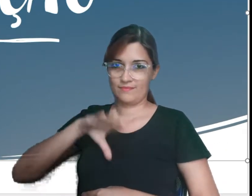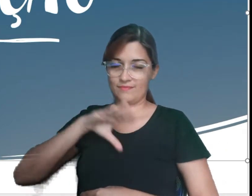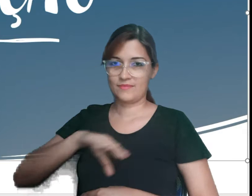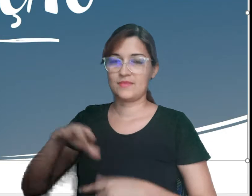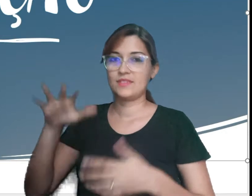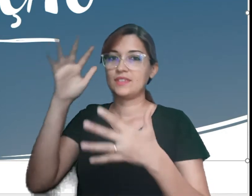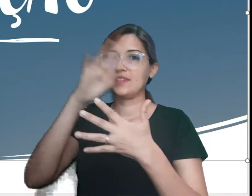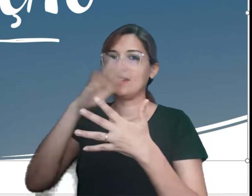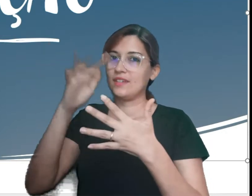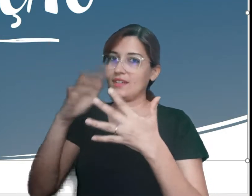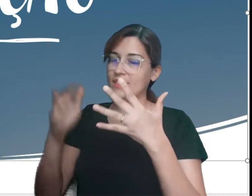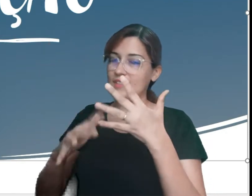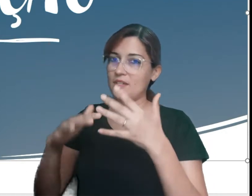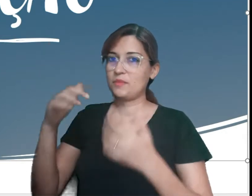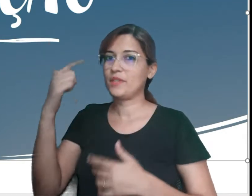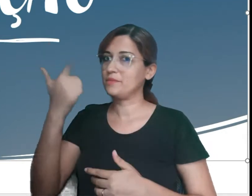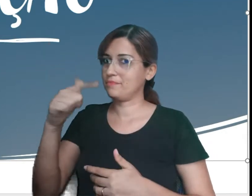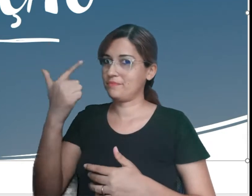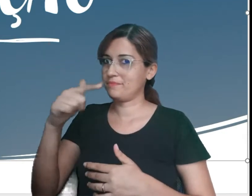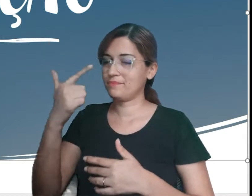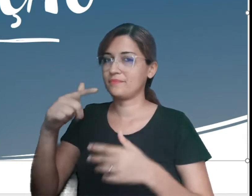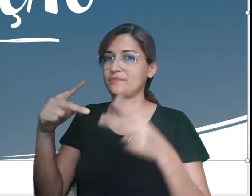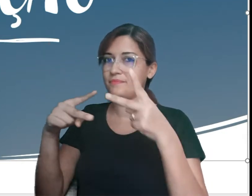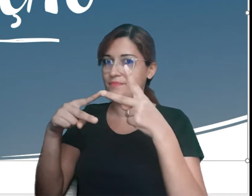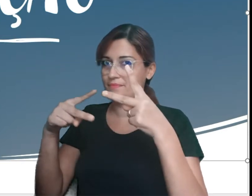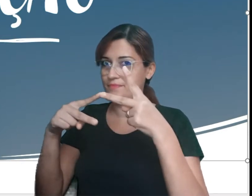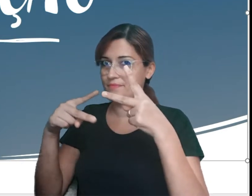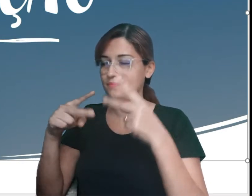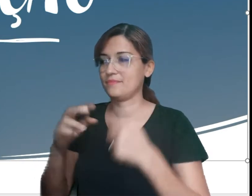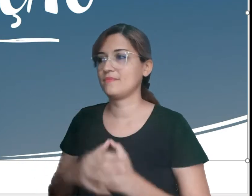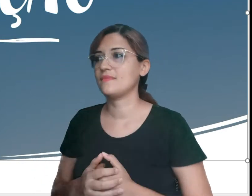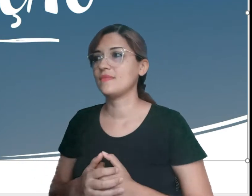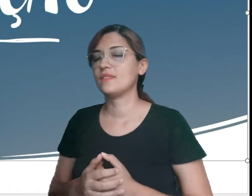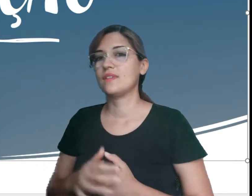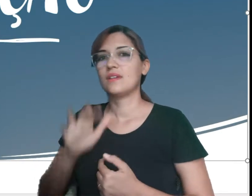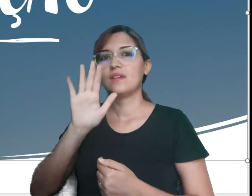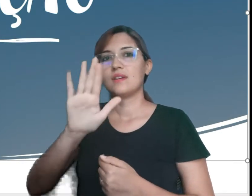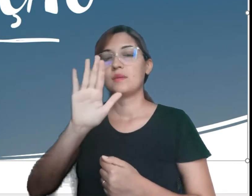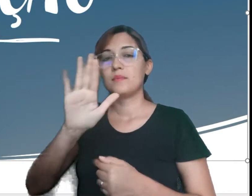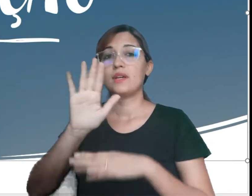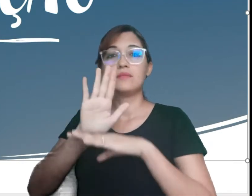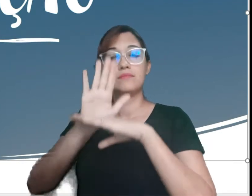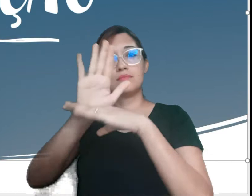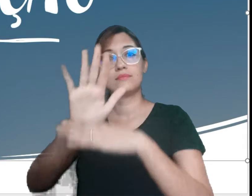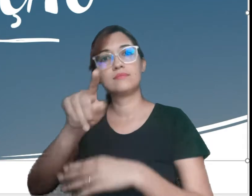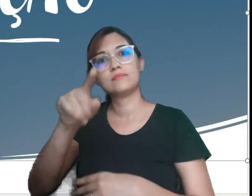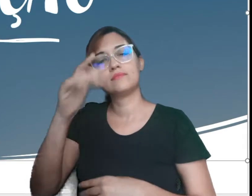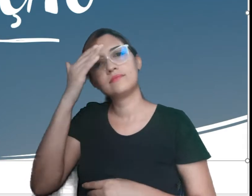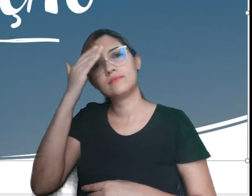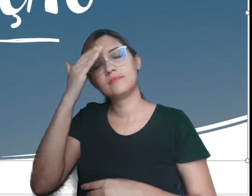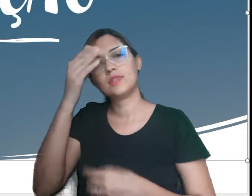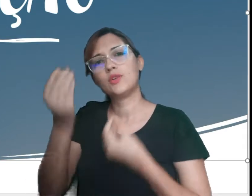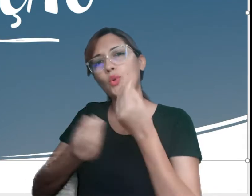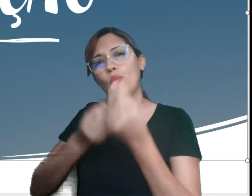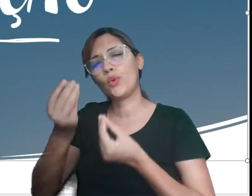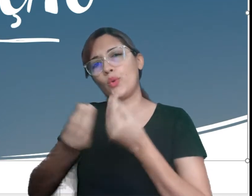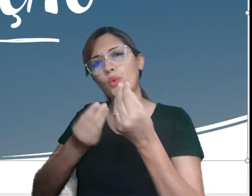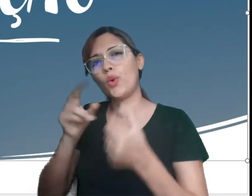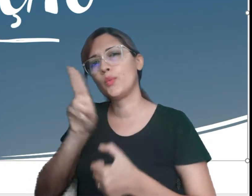preposição é a classe gramatical que existe na língua portuguesa, mas não existe na Libras. Mas como é que